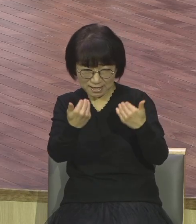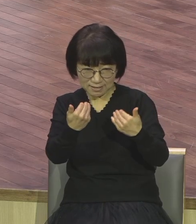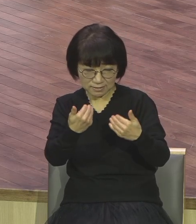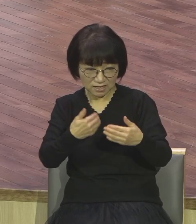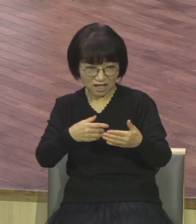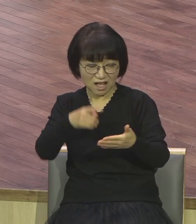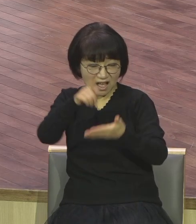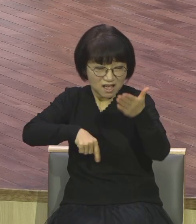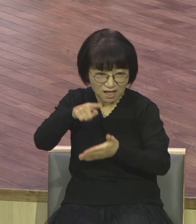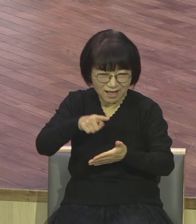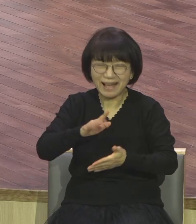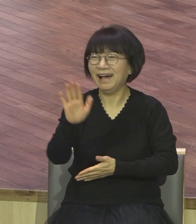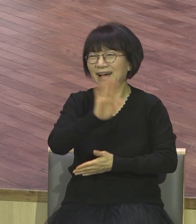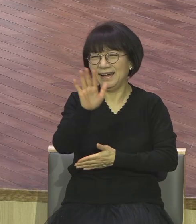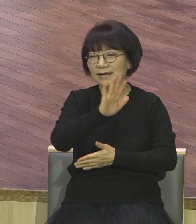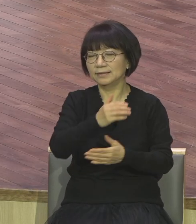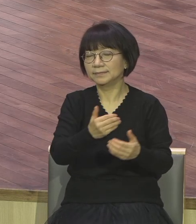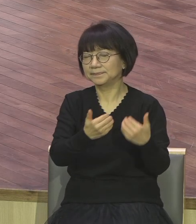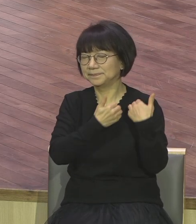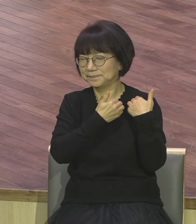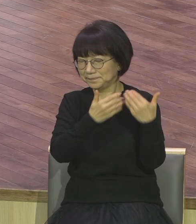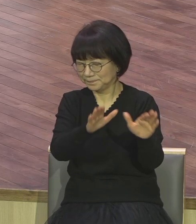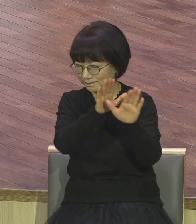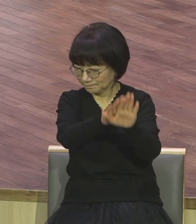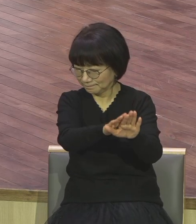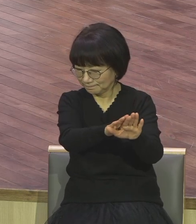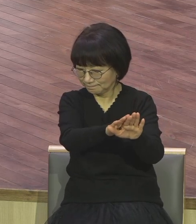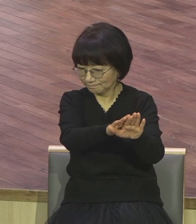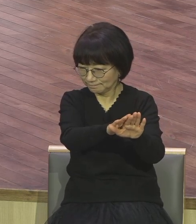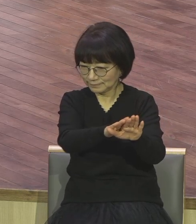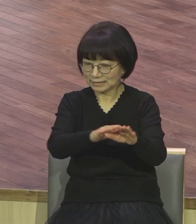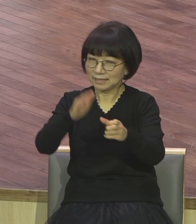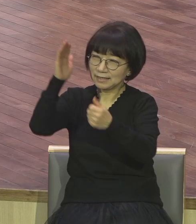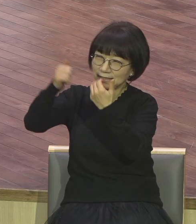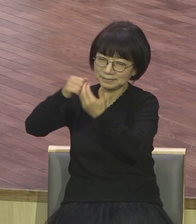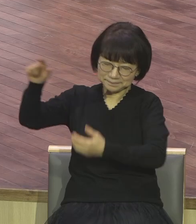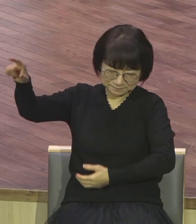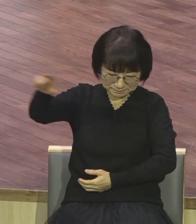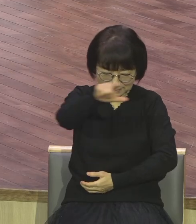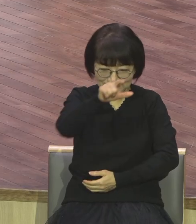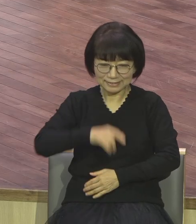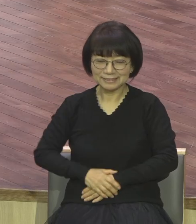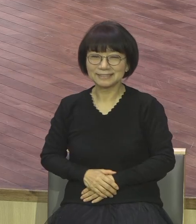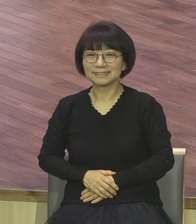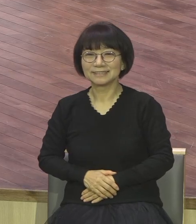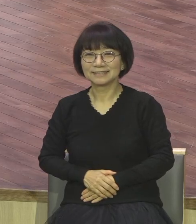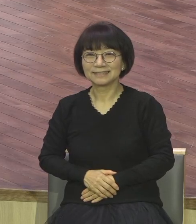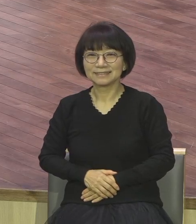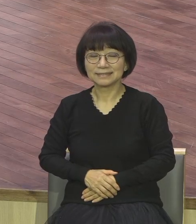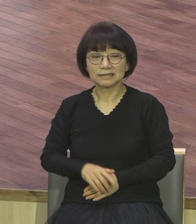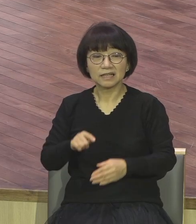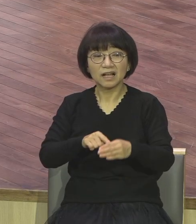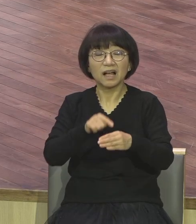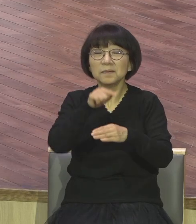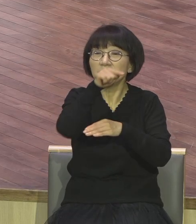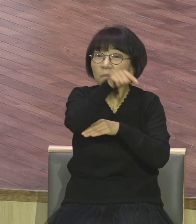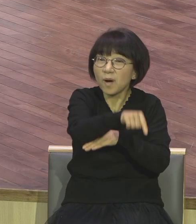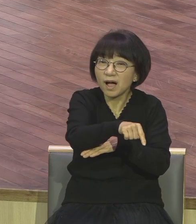그렇게 하는 목사들은요 교회 골치 아픕니다 자기가 해결 다 해 교회가 뭐 완전 사단 남장판이에요 그냥